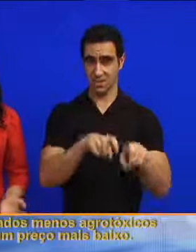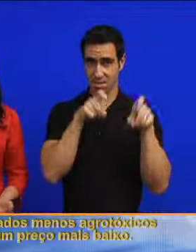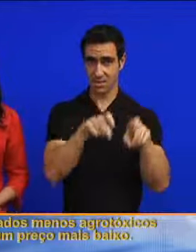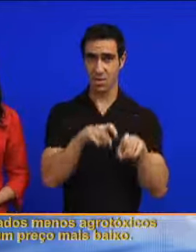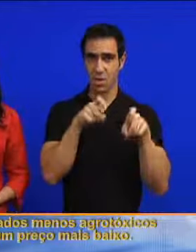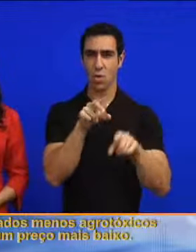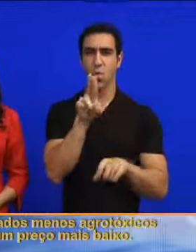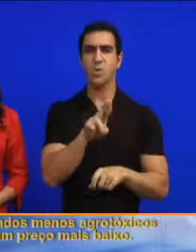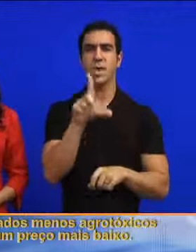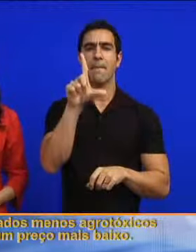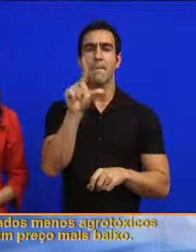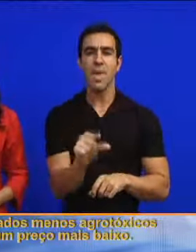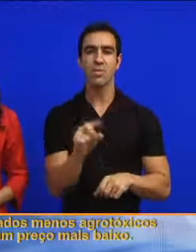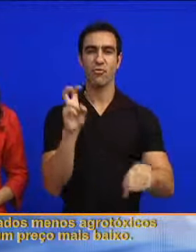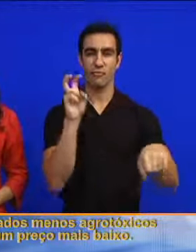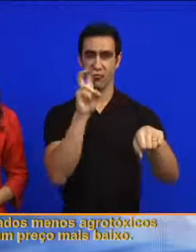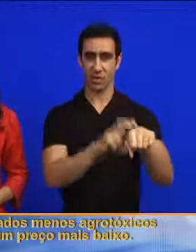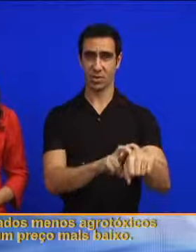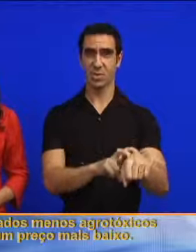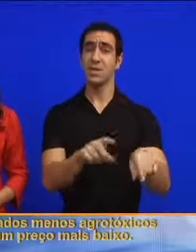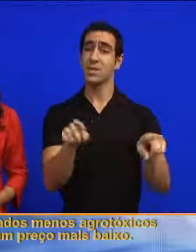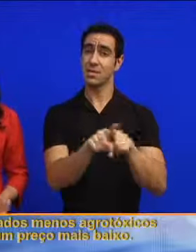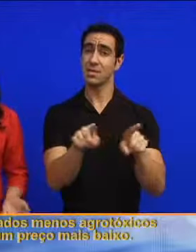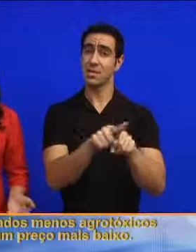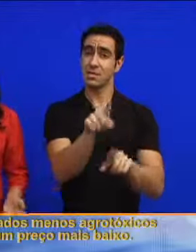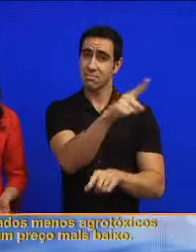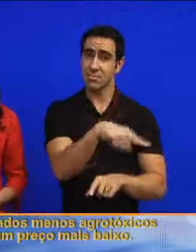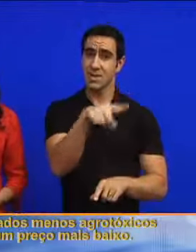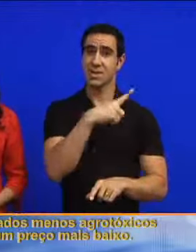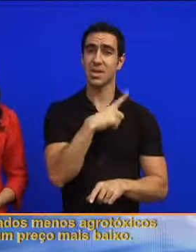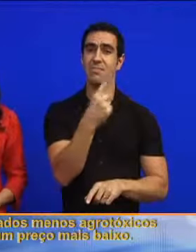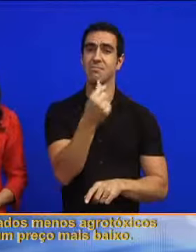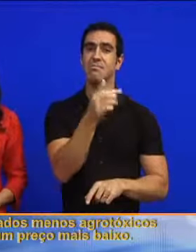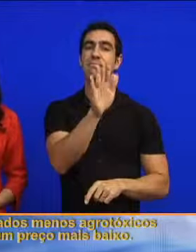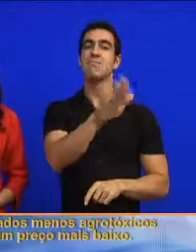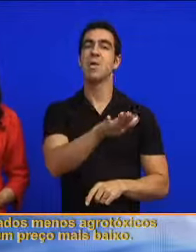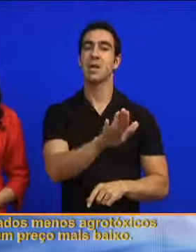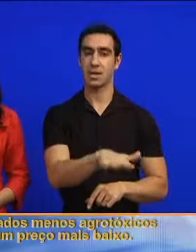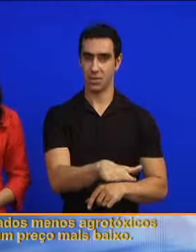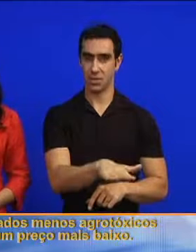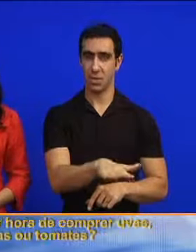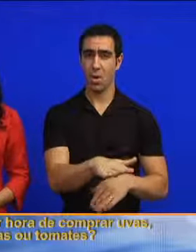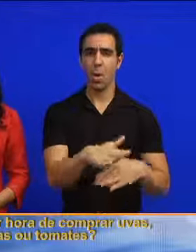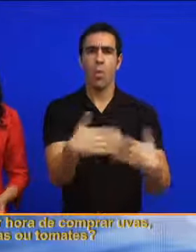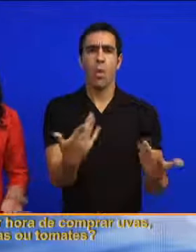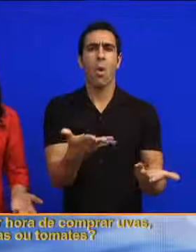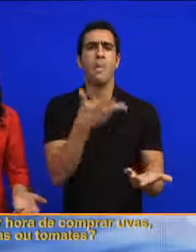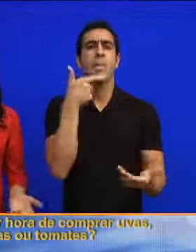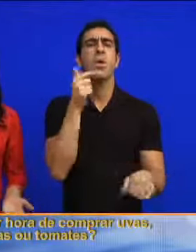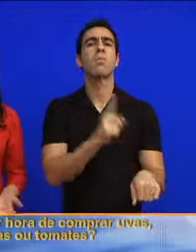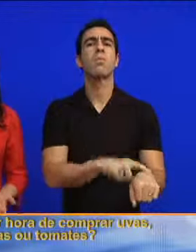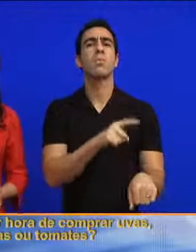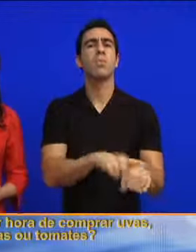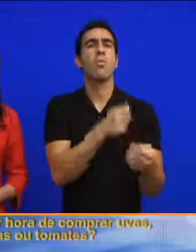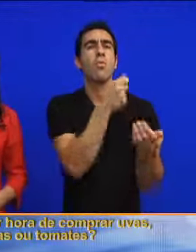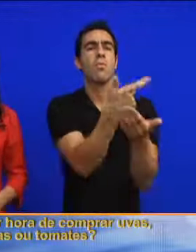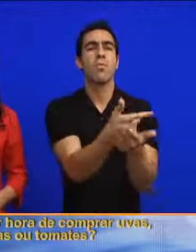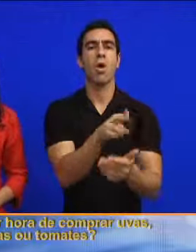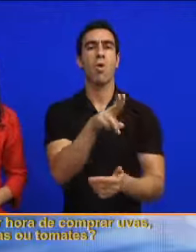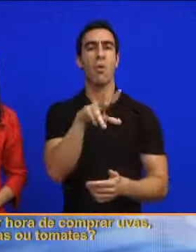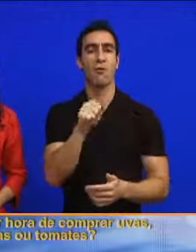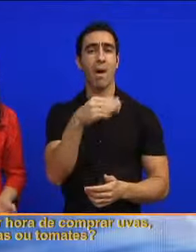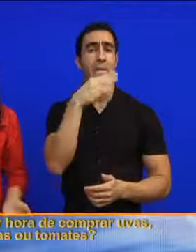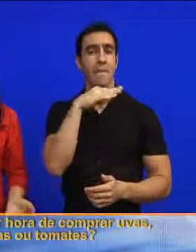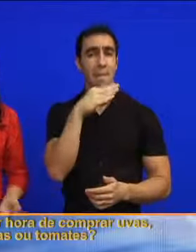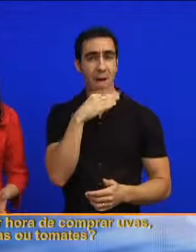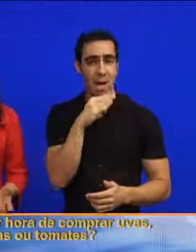Nas safras são usados menos agrotóxicos e eles têm um preço mais baixo. E qual a melhor hora de comprar